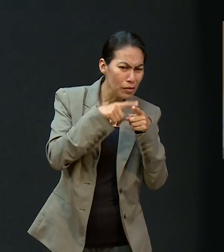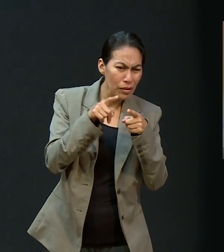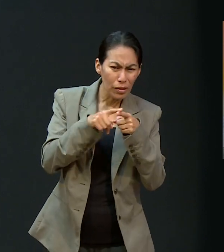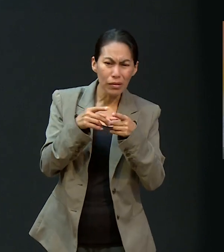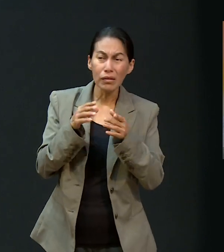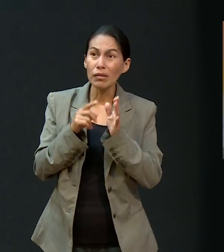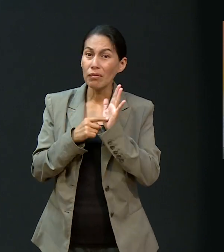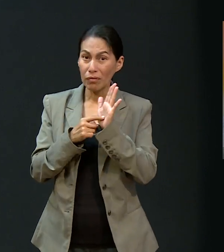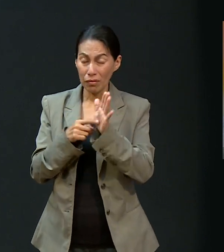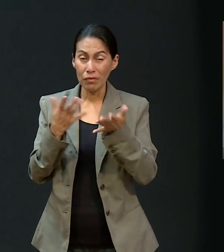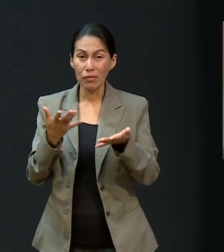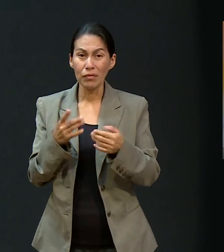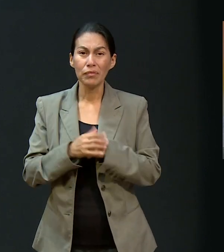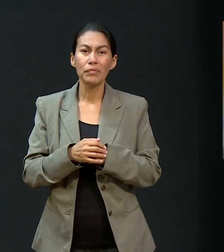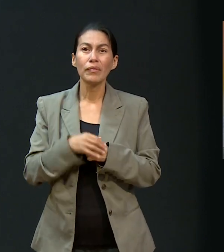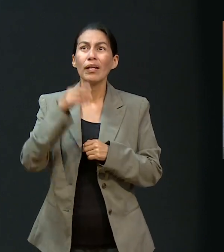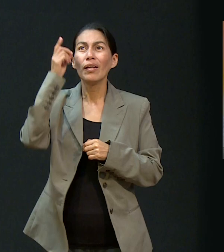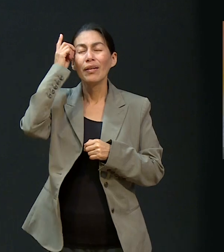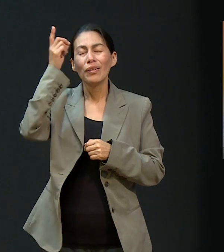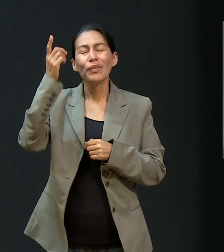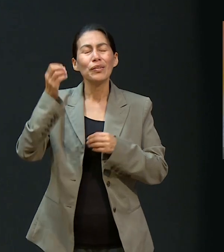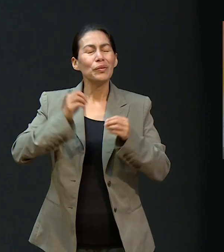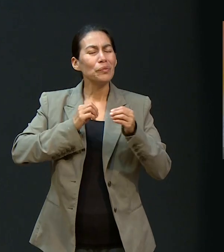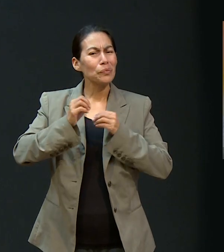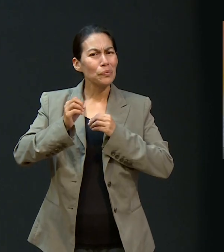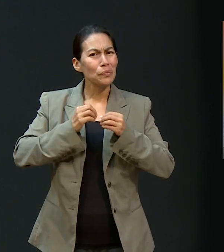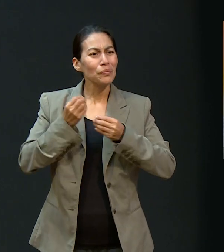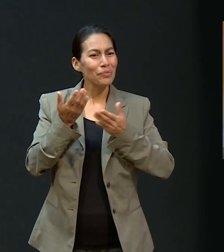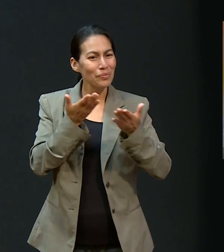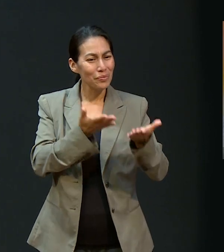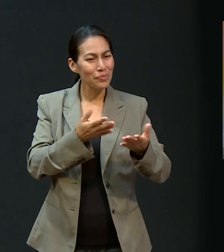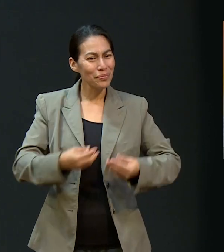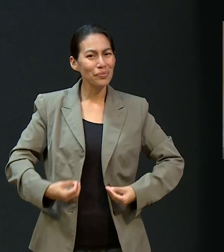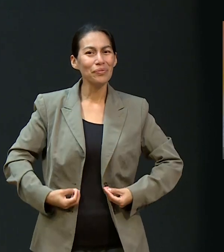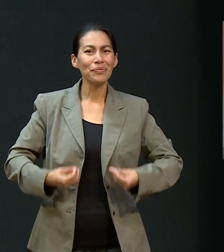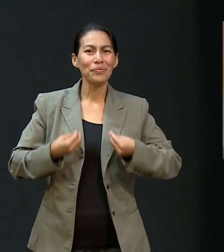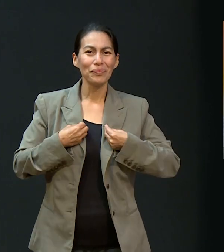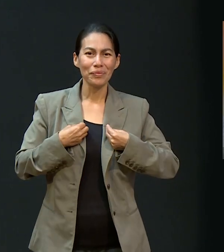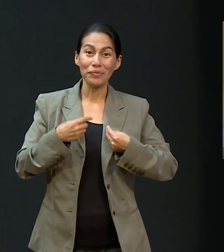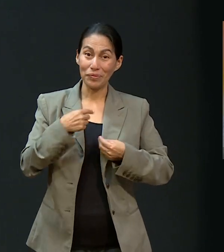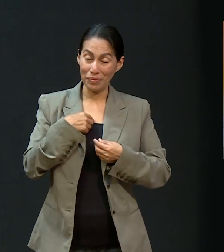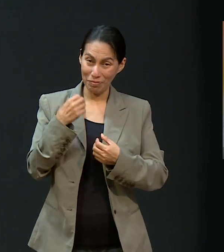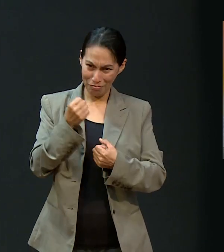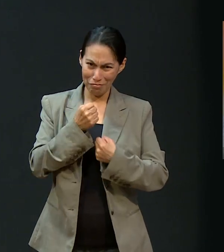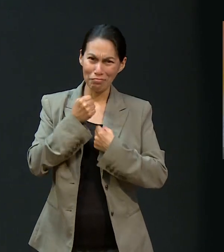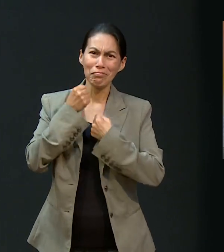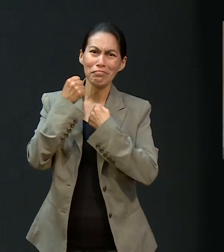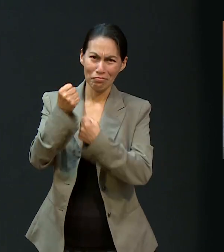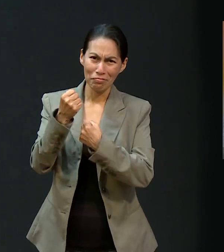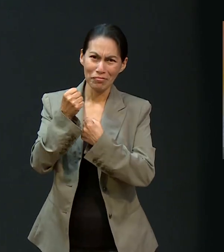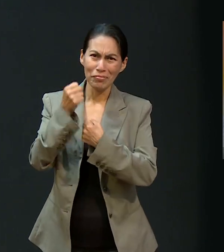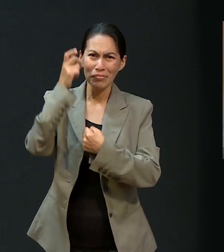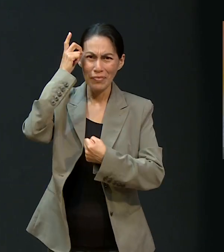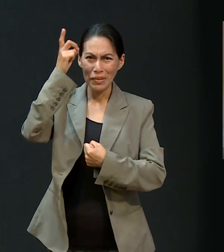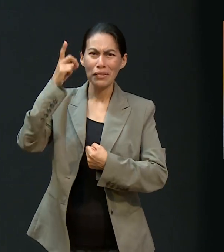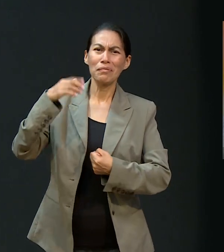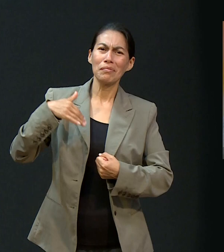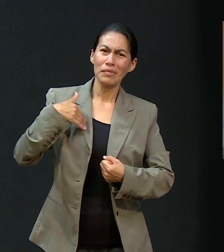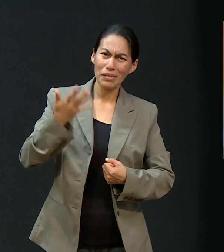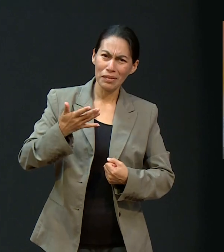asiste a diferentes reuniones. Y veo como Dios, en verdad, ha obrado en su vida. Amén. Y estoy segura que